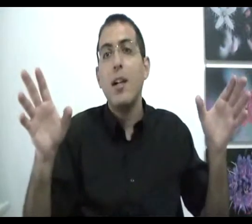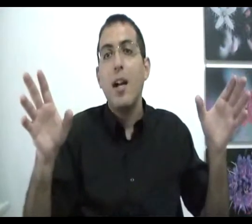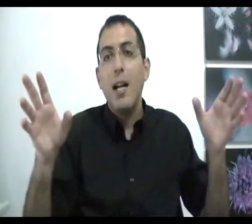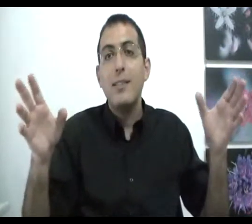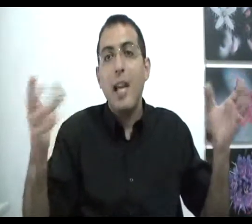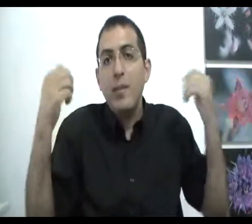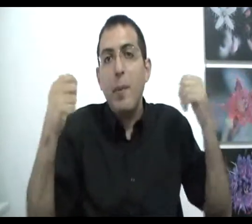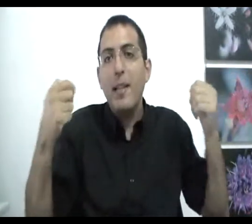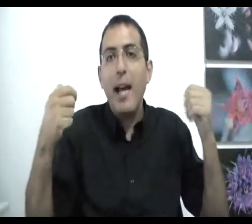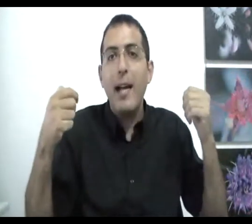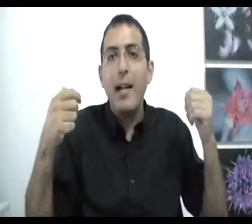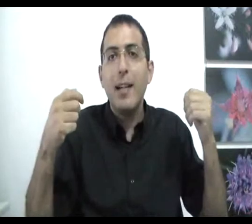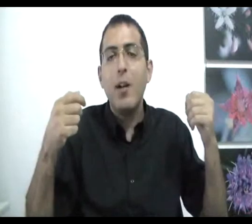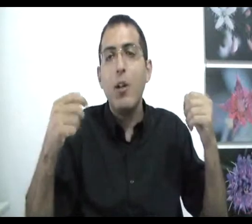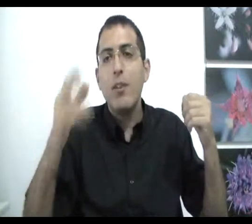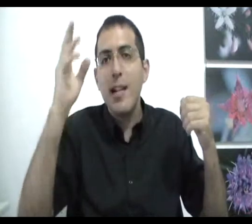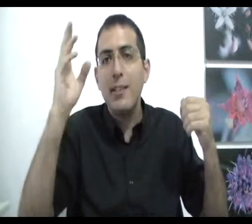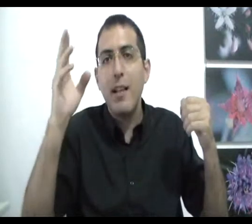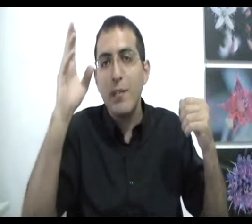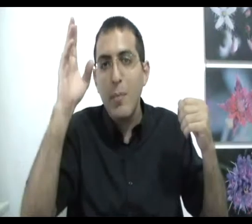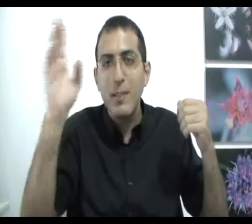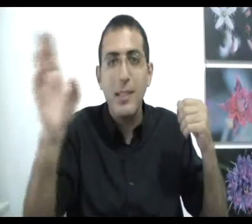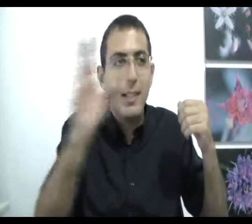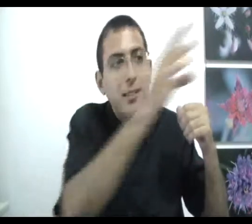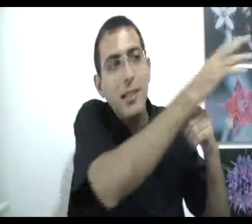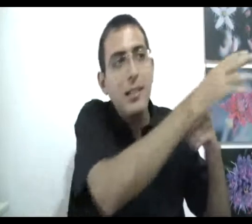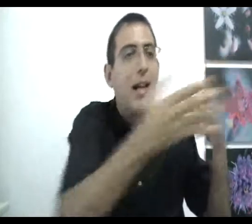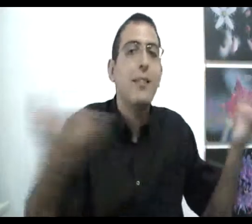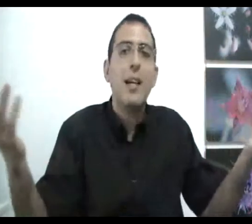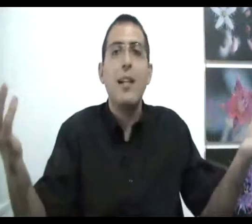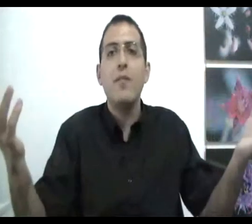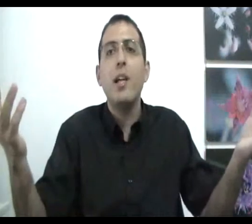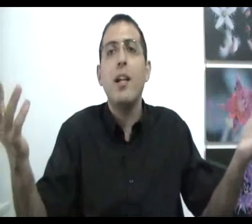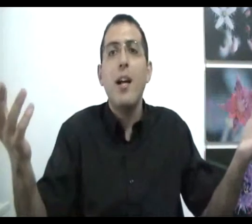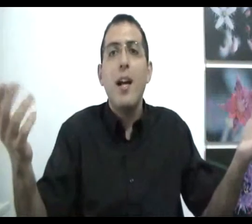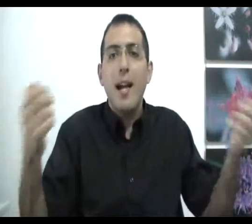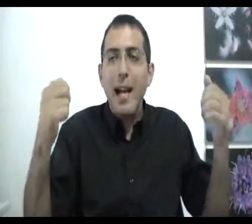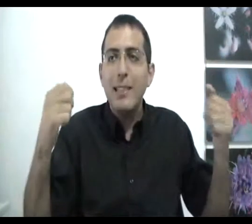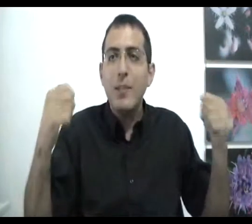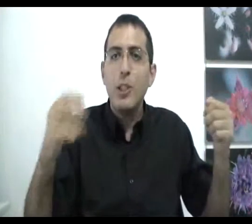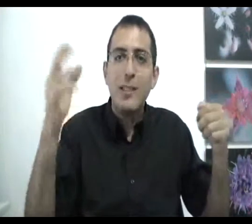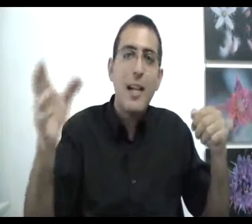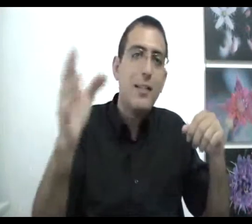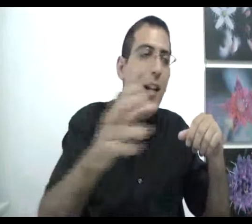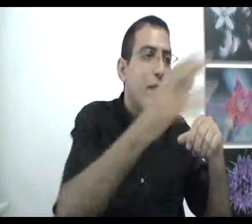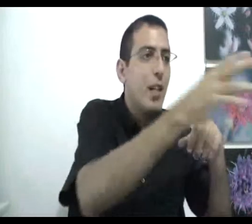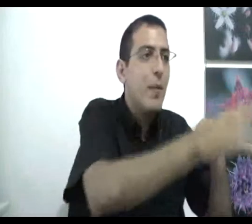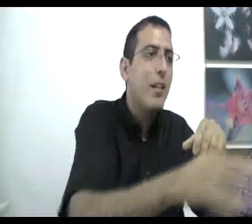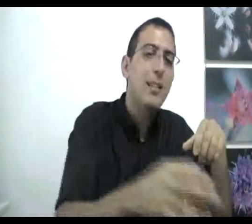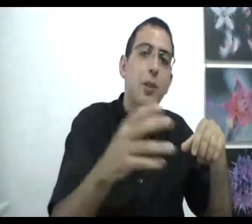אז אם זה באמת היה אחד איך יכול להיות שהצלחת להבדיל בין זה זה לזה איך הצלחת להבדיל? עצם זה שהצלחת להבדיל עצם זה